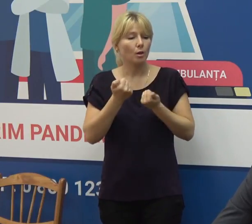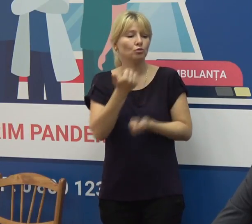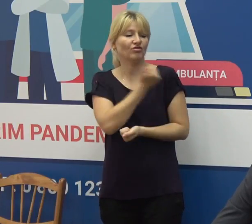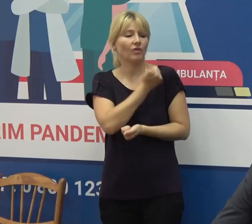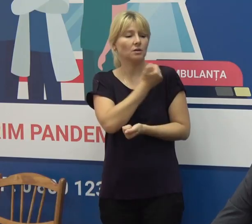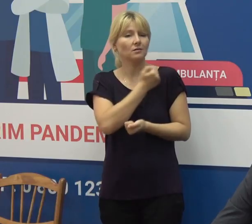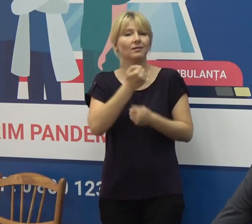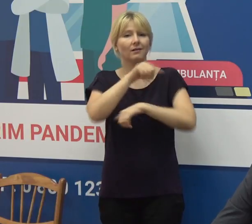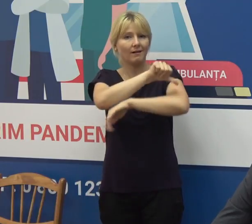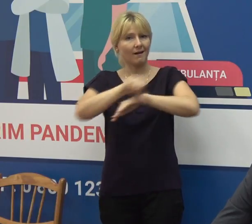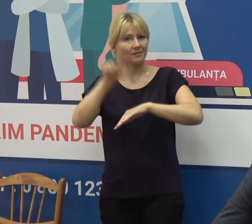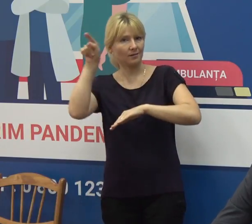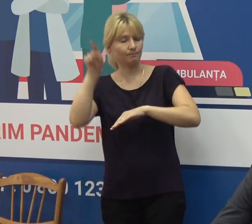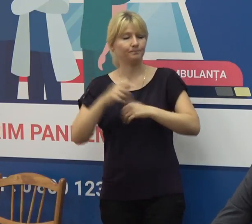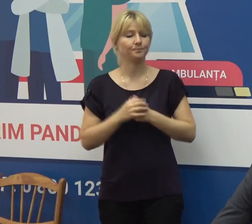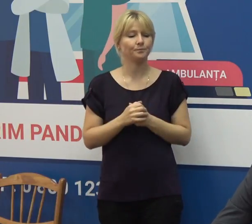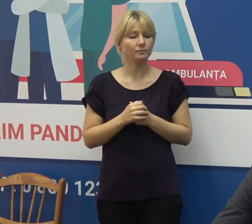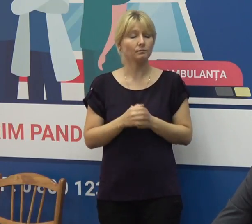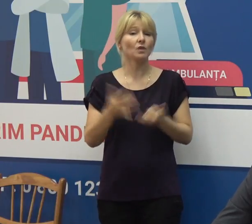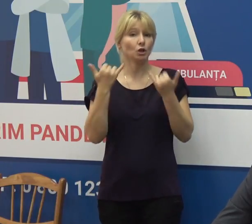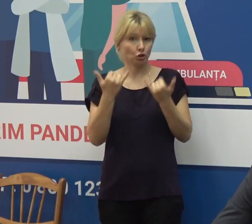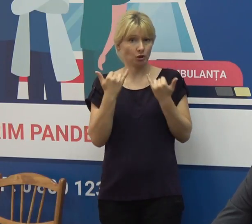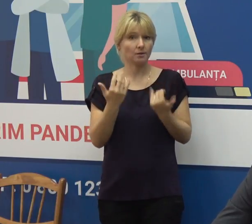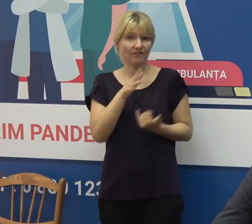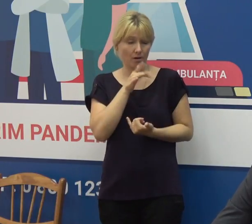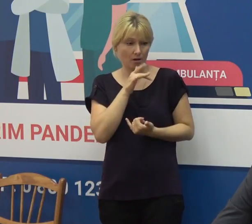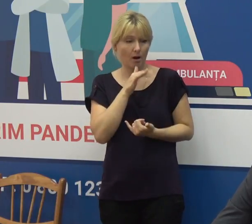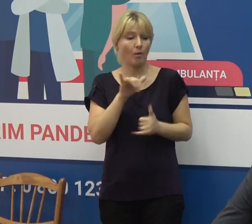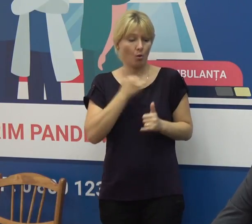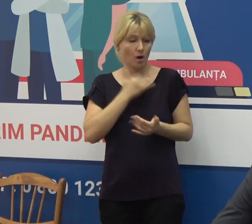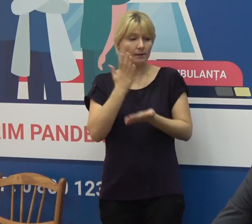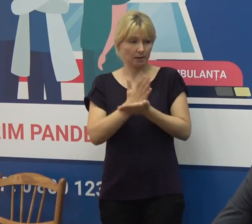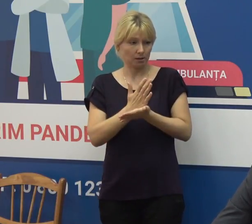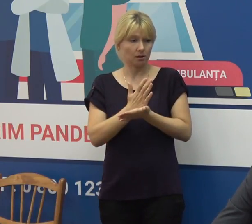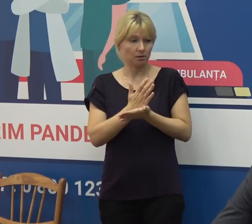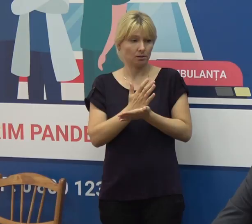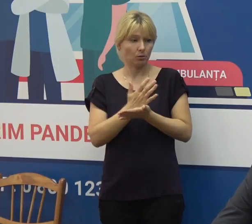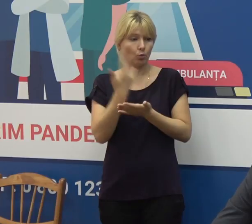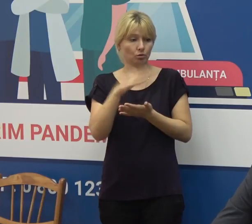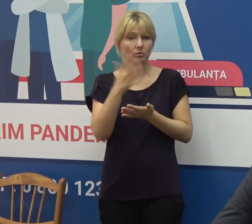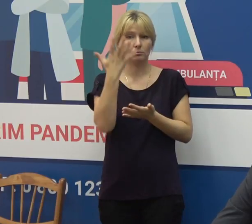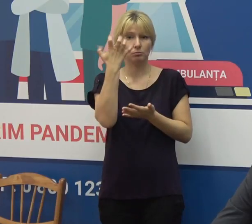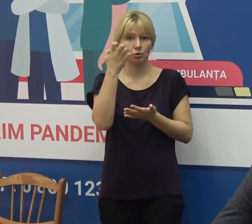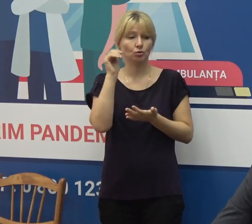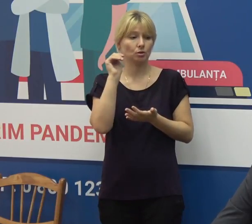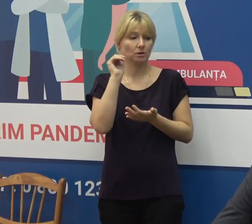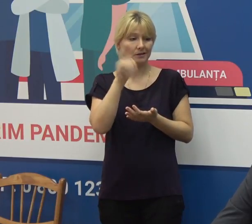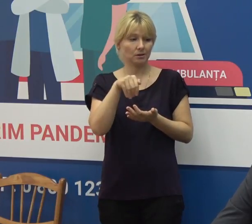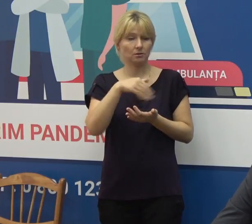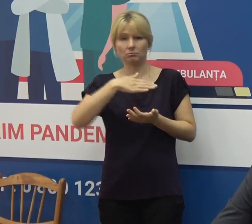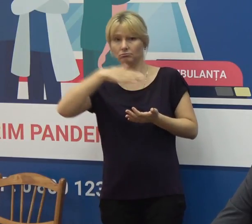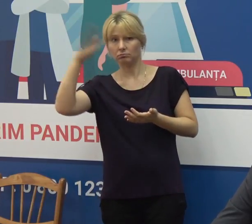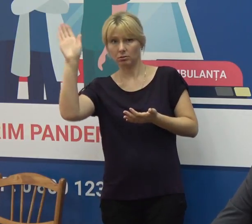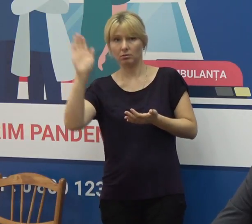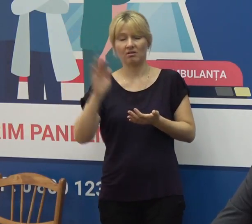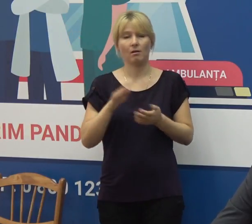vaccin în afara țării. Astăzi, deja la această oră, au trecut cifra de 500.000 persoane vaccinate